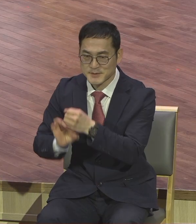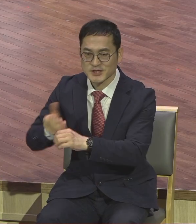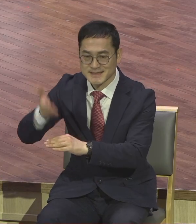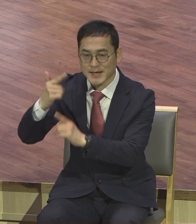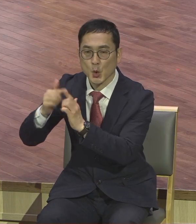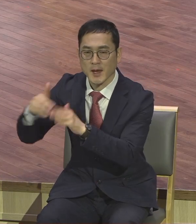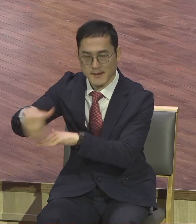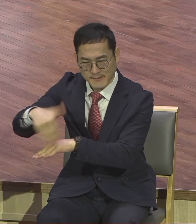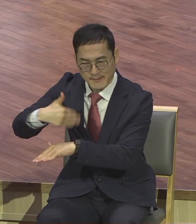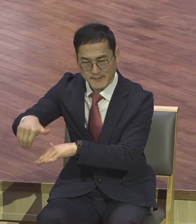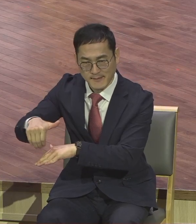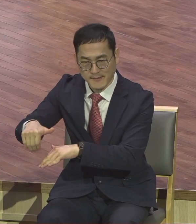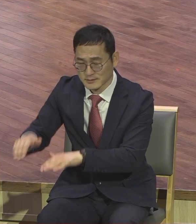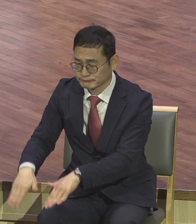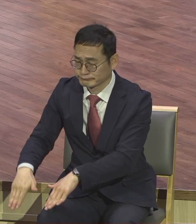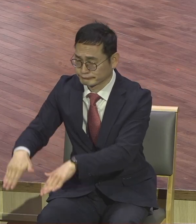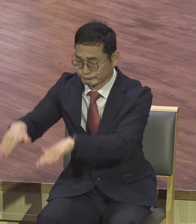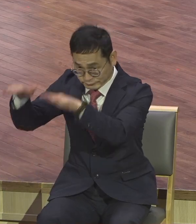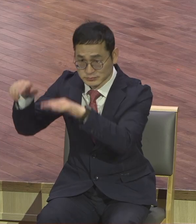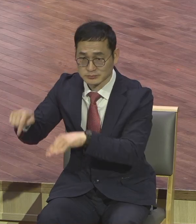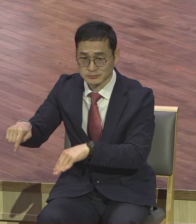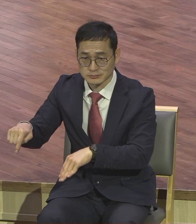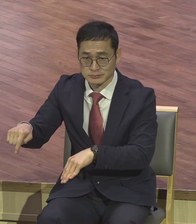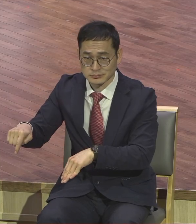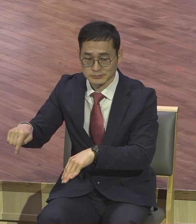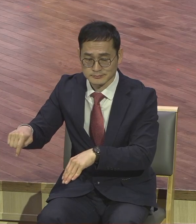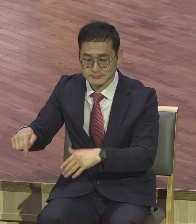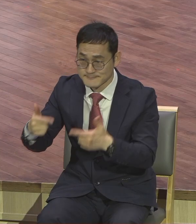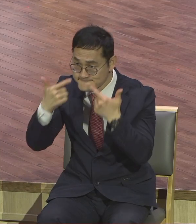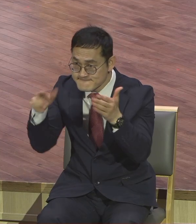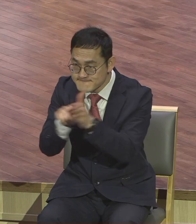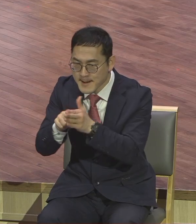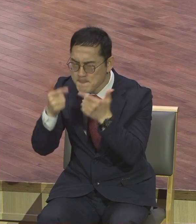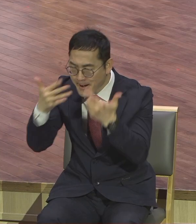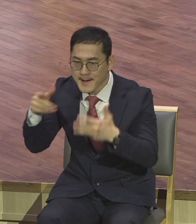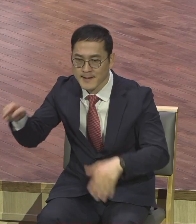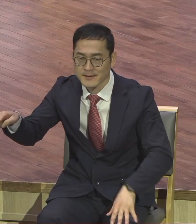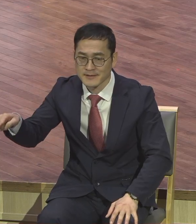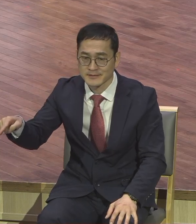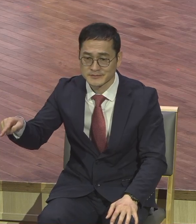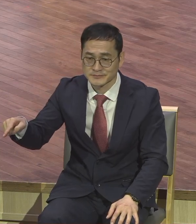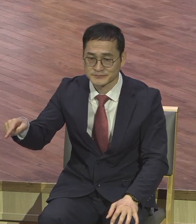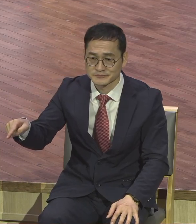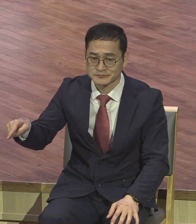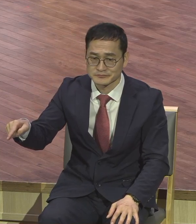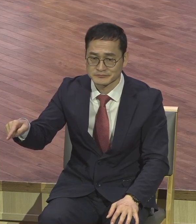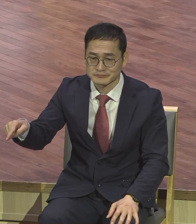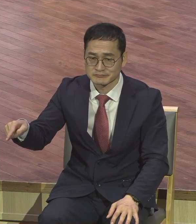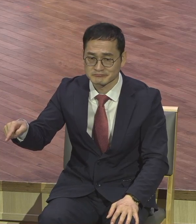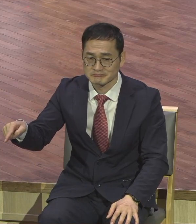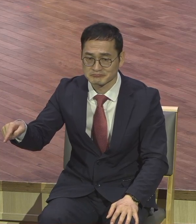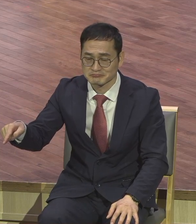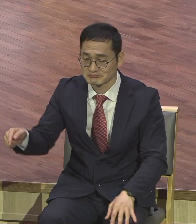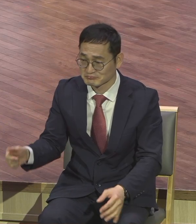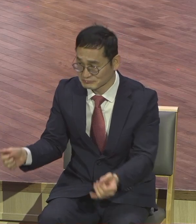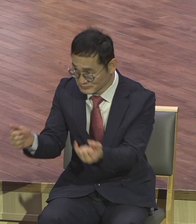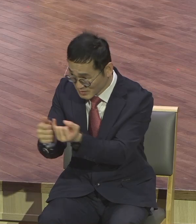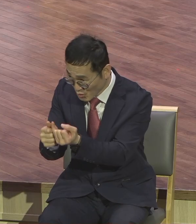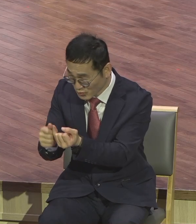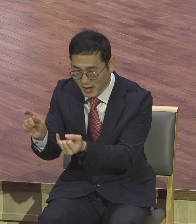어렸을 때부터 다녀가지고 답을 딱 가지고 있으니까 신랑, 신부가 영적 문제 답을 딱 가지고 결혼하니까 문제 될 김 하나도 없는 거예요.